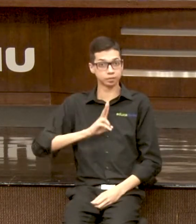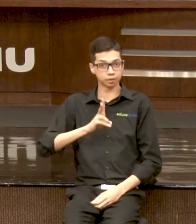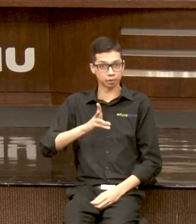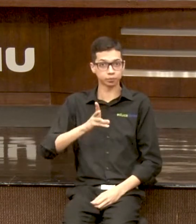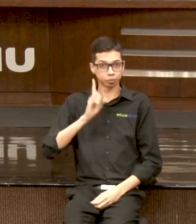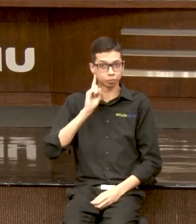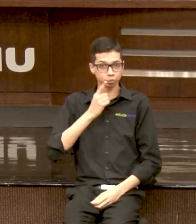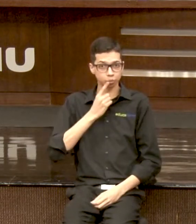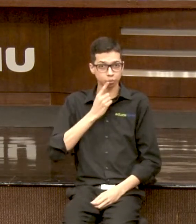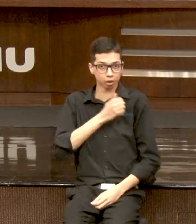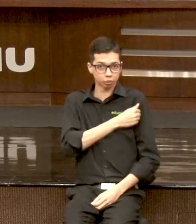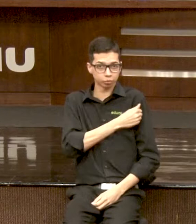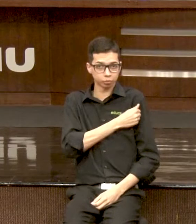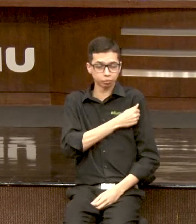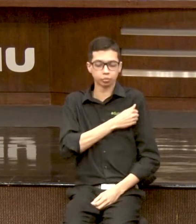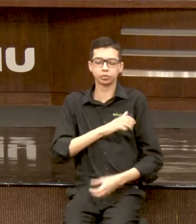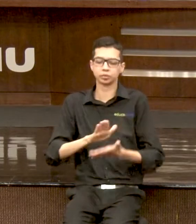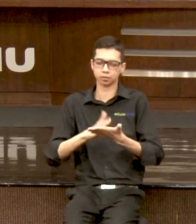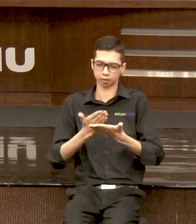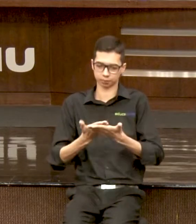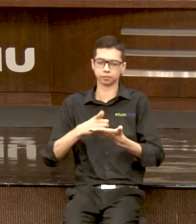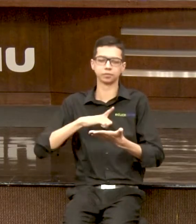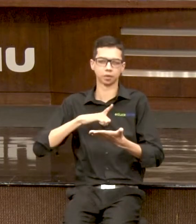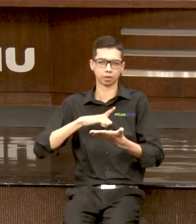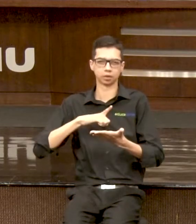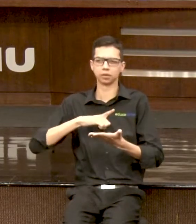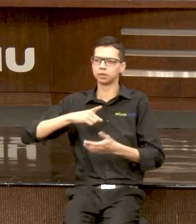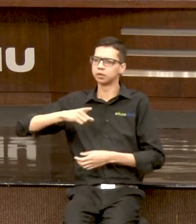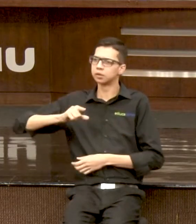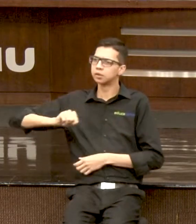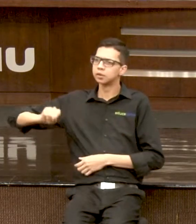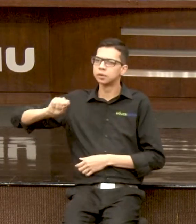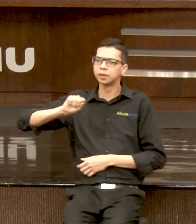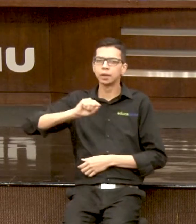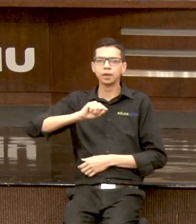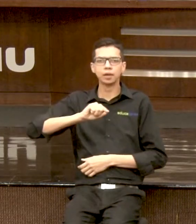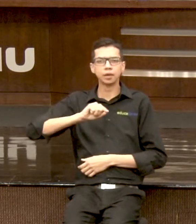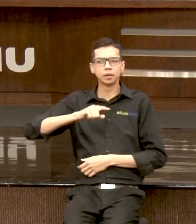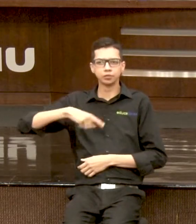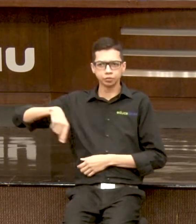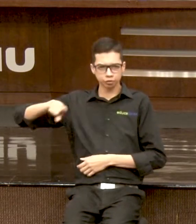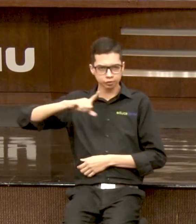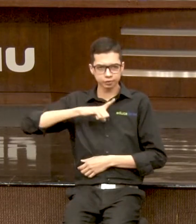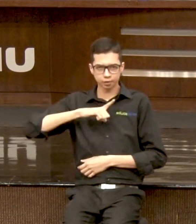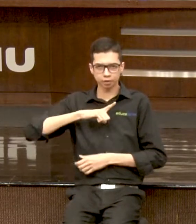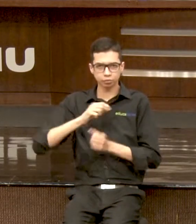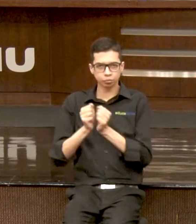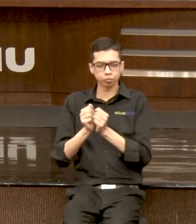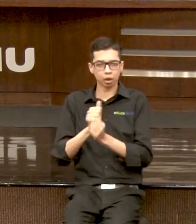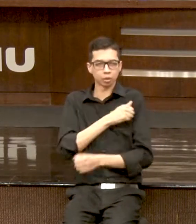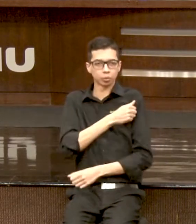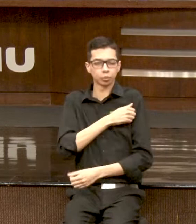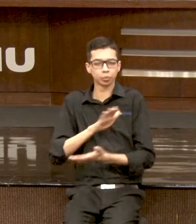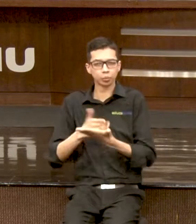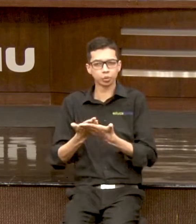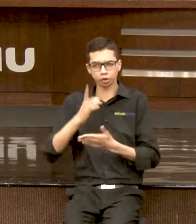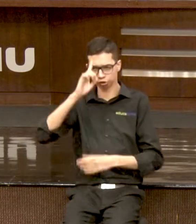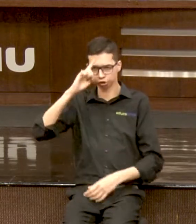sala. Tem alguém aqui que tem um colega surdo na sala, que o intérprete acompanha diariamente.